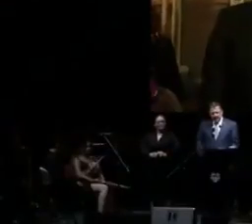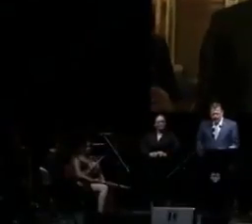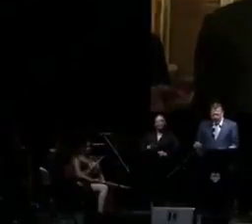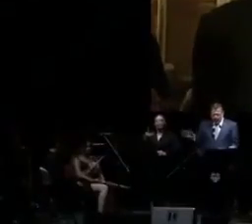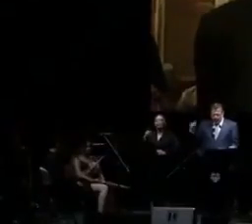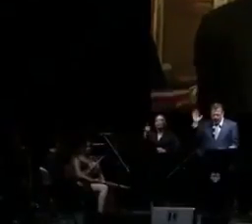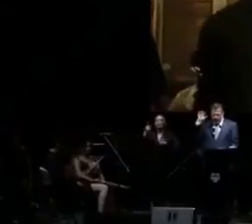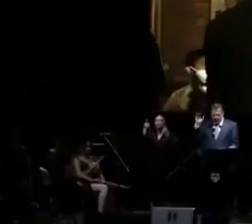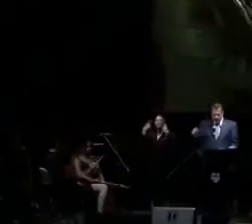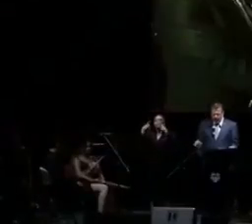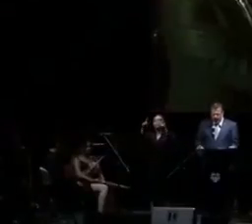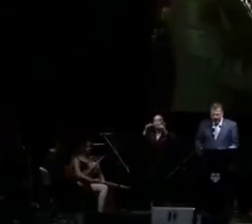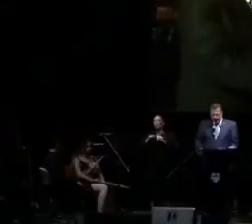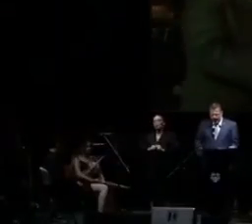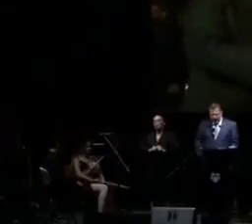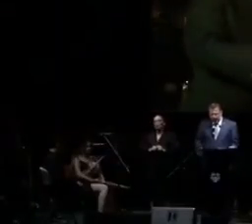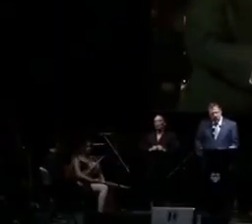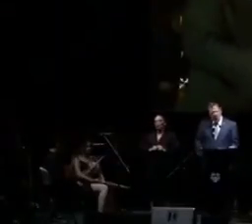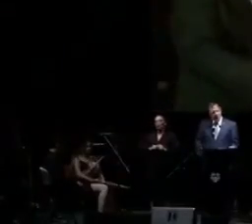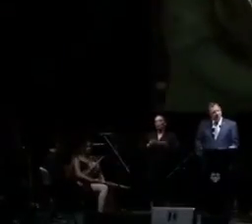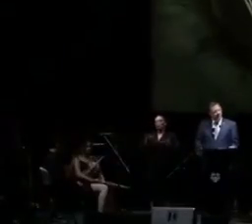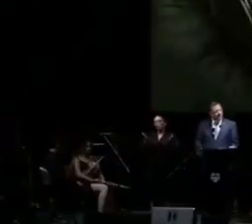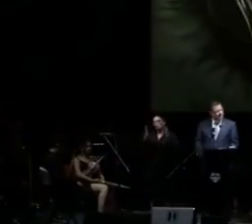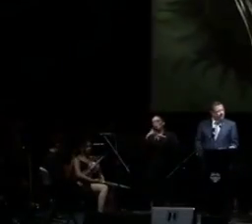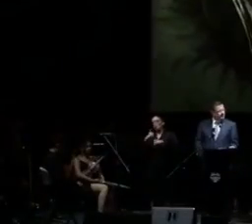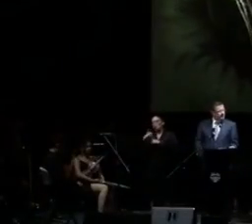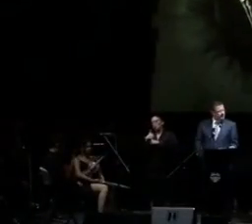consigue con la ausencia de un ejército.